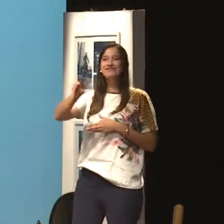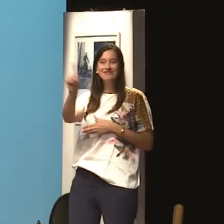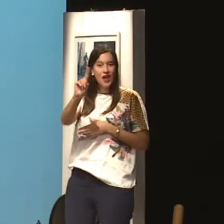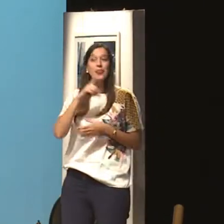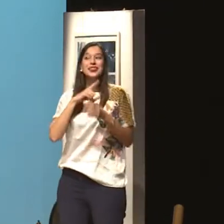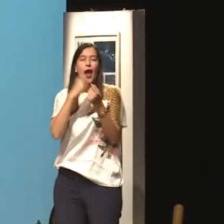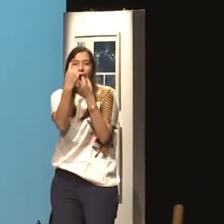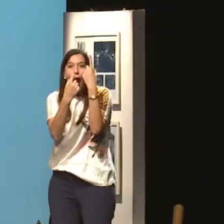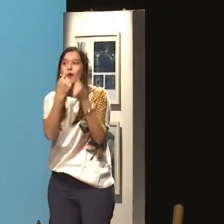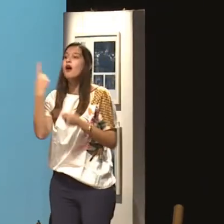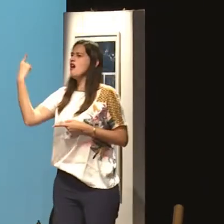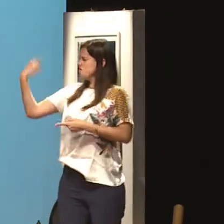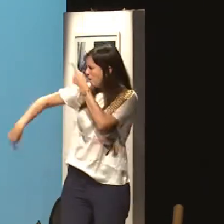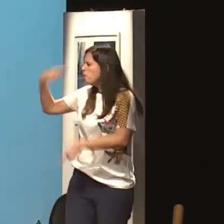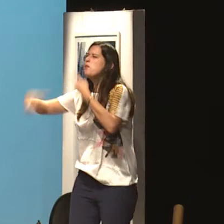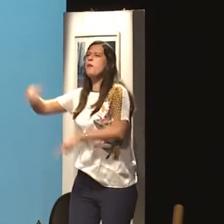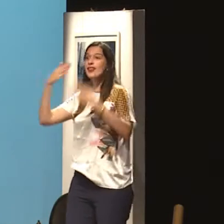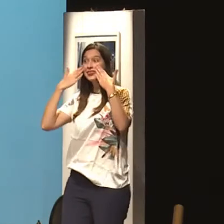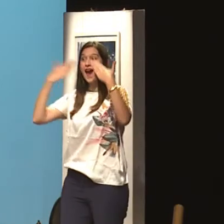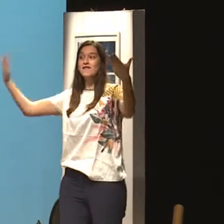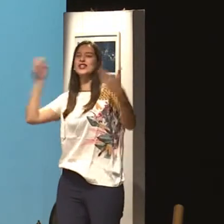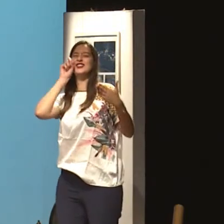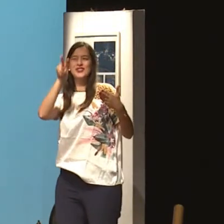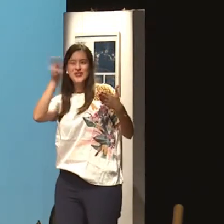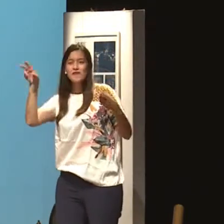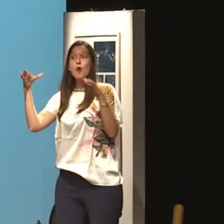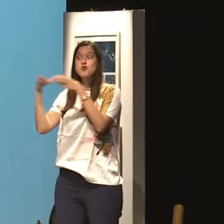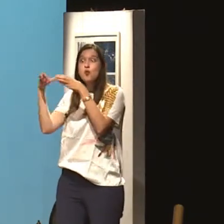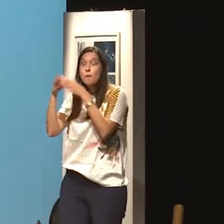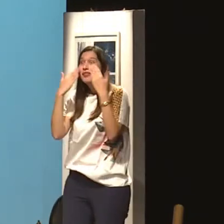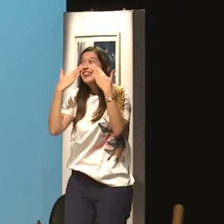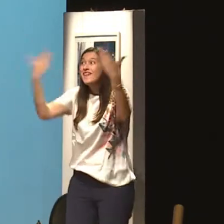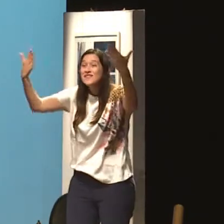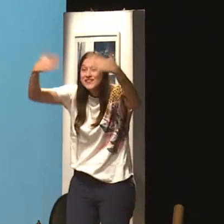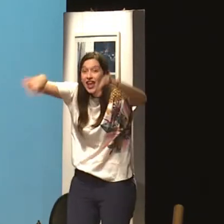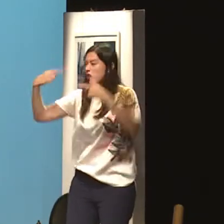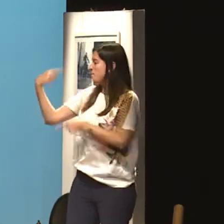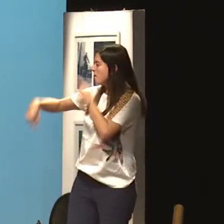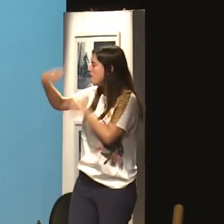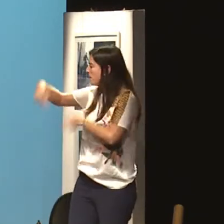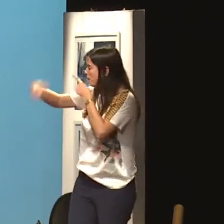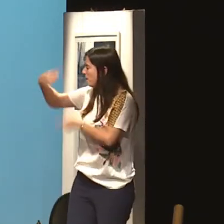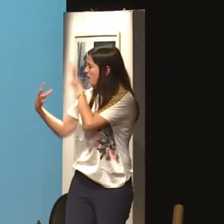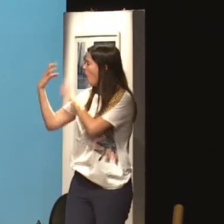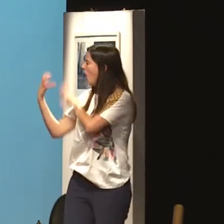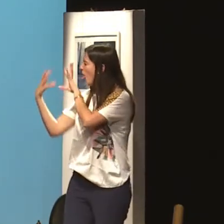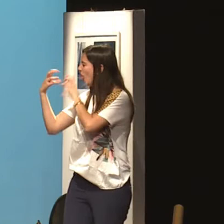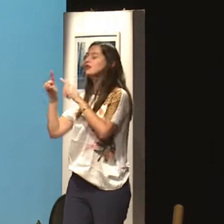E, dentro da comunidade surda, é um pouco diferente. Eles discutem, às vezes, na frente de todo mundo, né? Sinalizam,